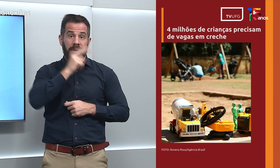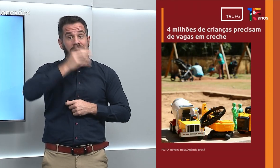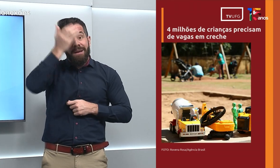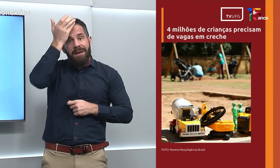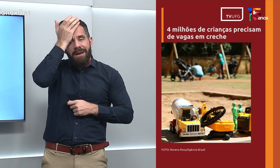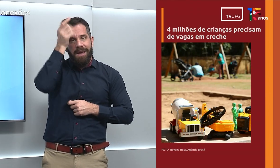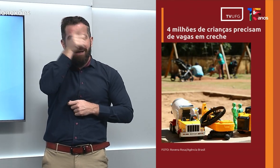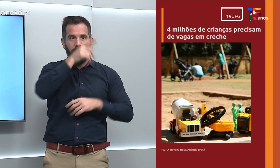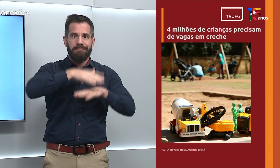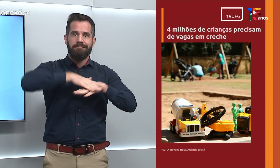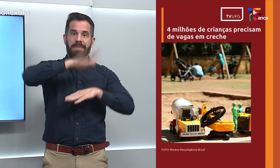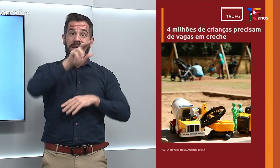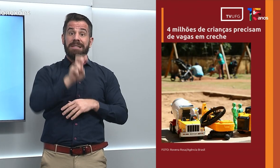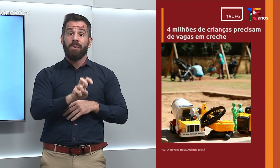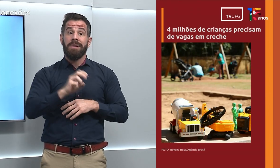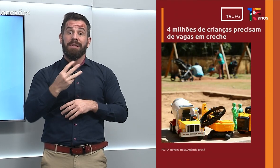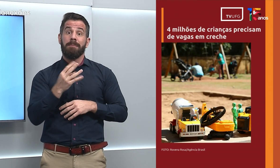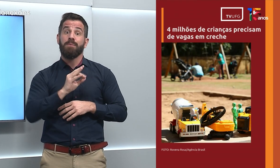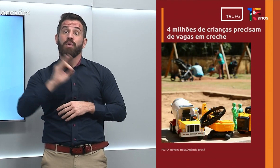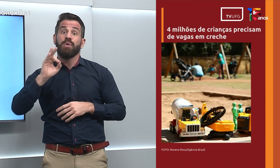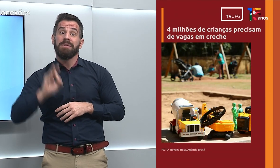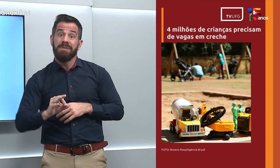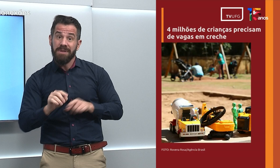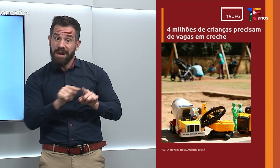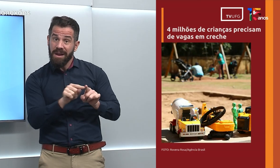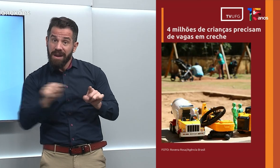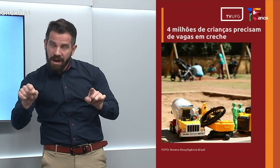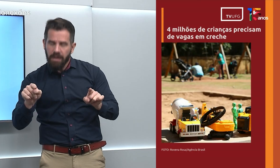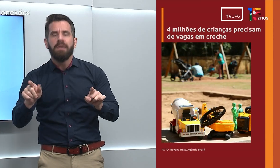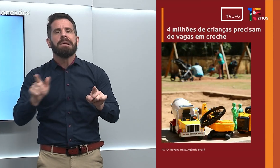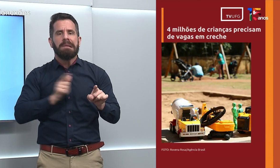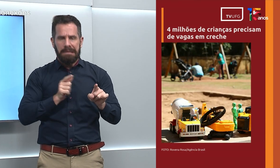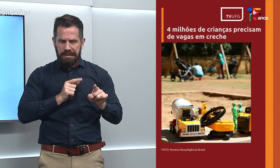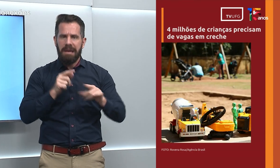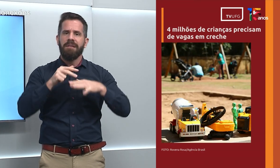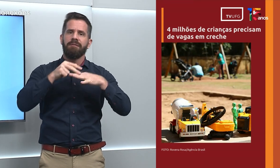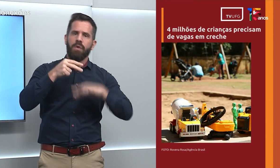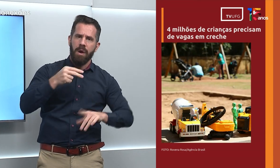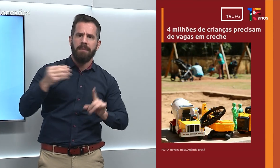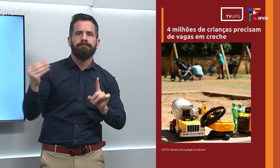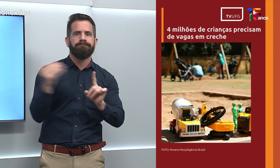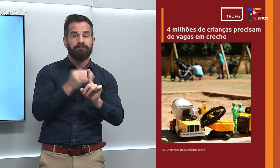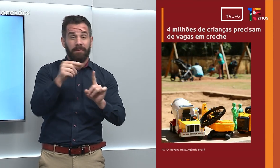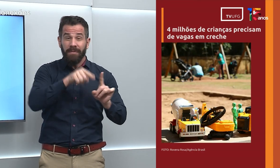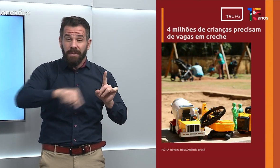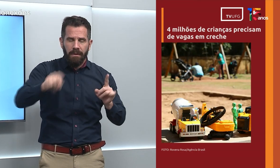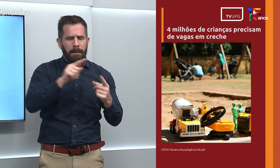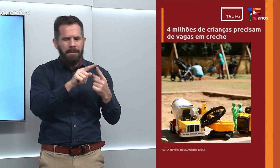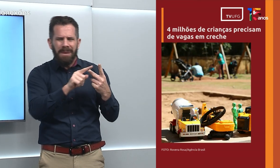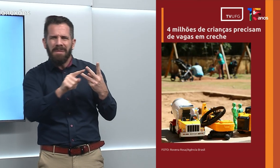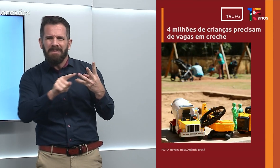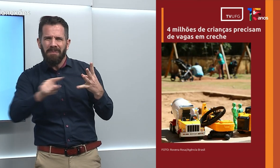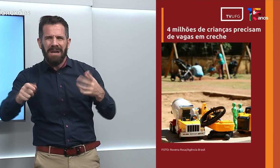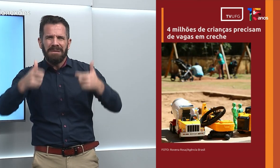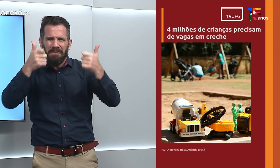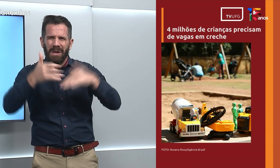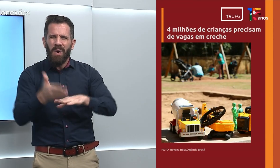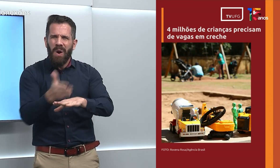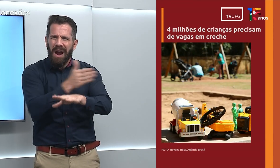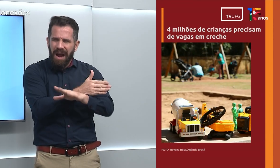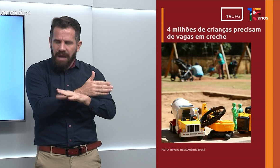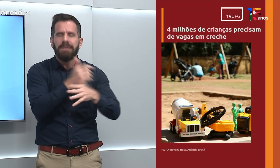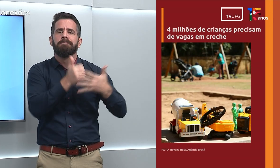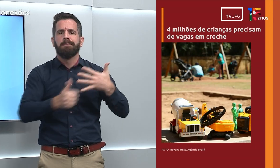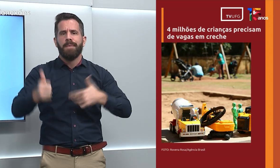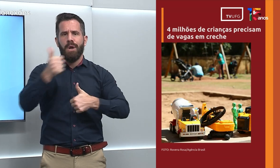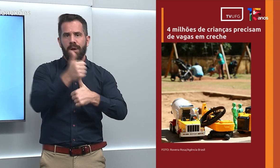% das crianças em alguma das situações consideradas nesse estudo como prioritárias. Já Rondônia